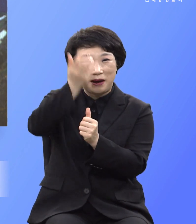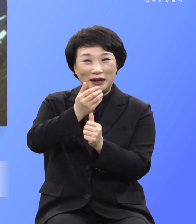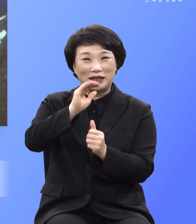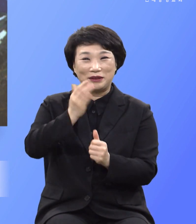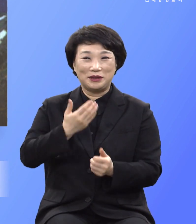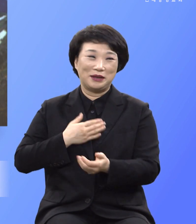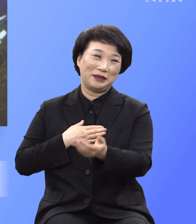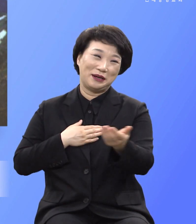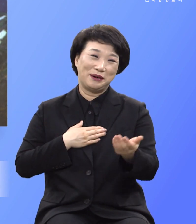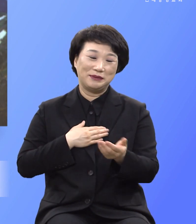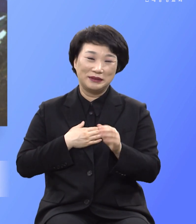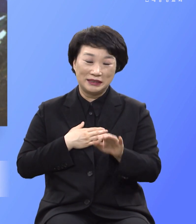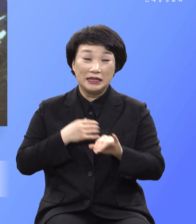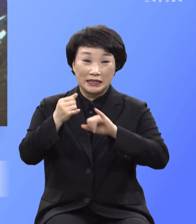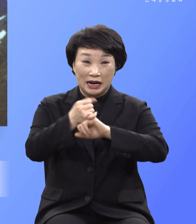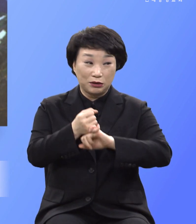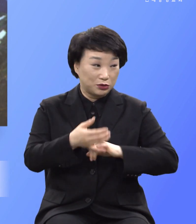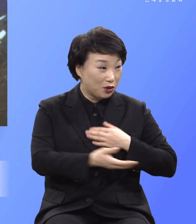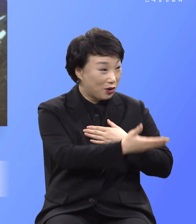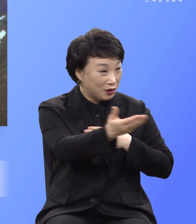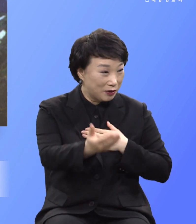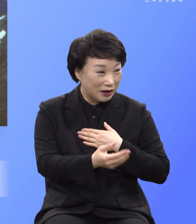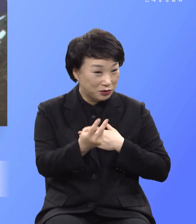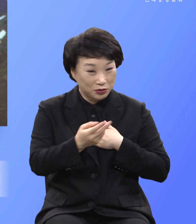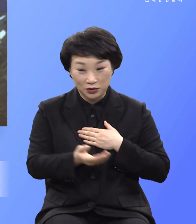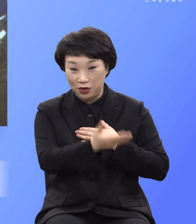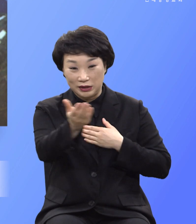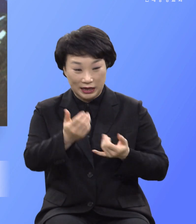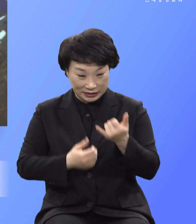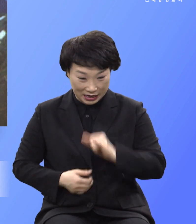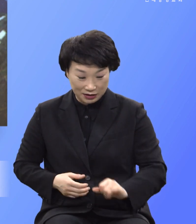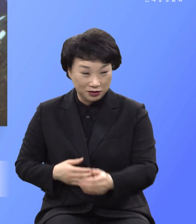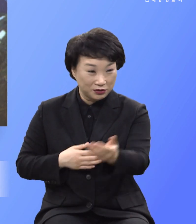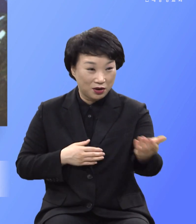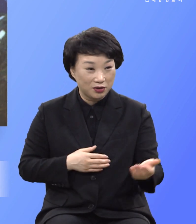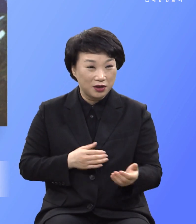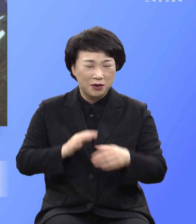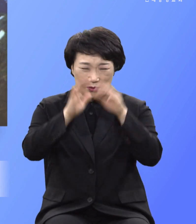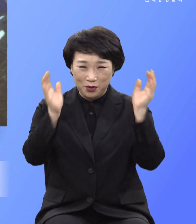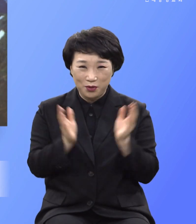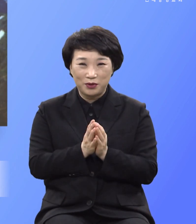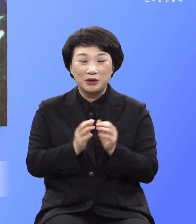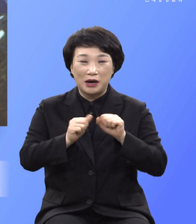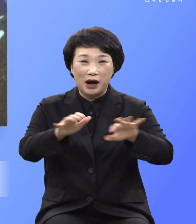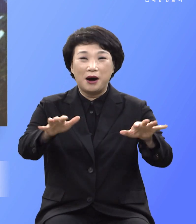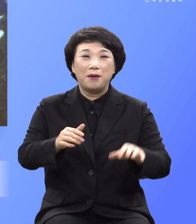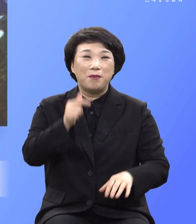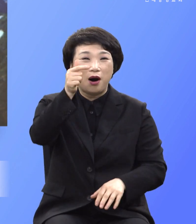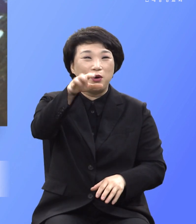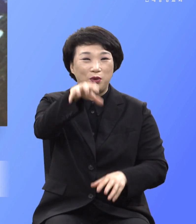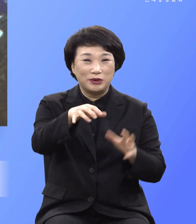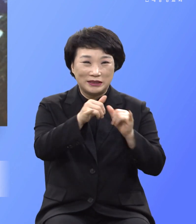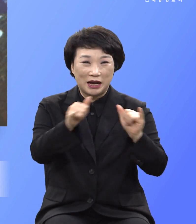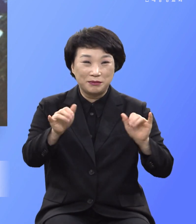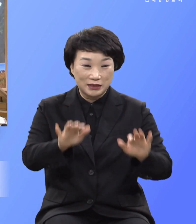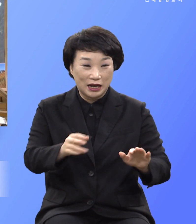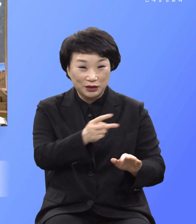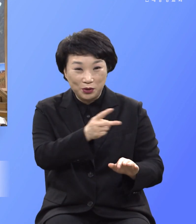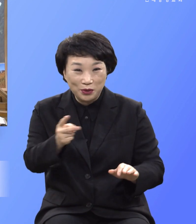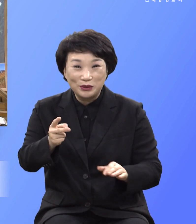이 약속은 너희와 너희 자녀와 모든 먼데 사람 곧 주